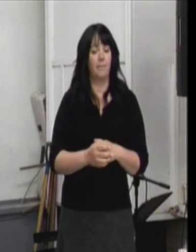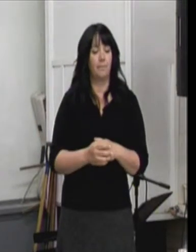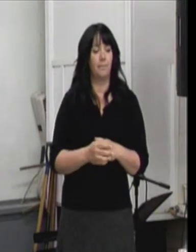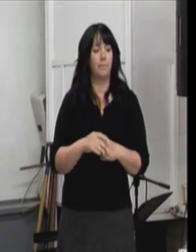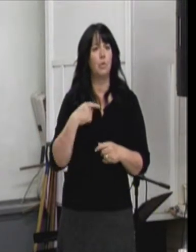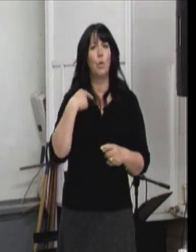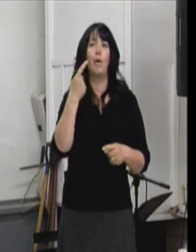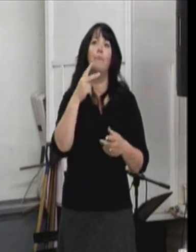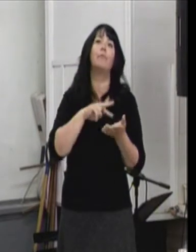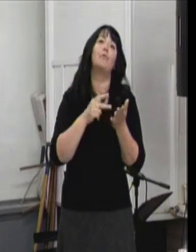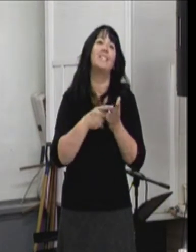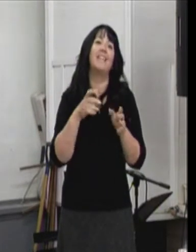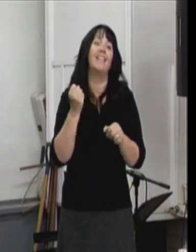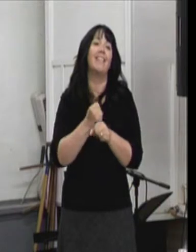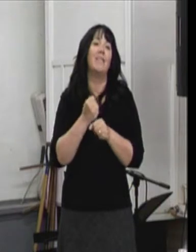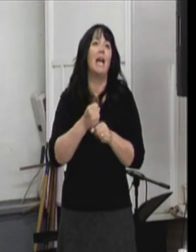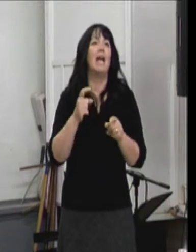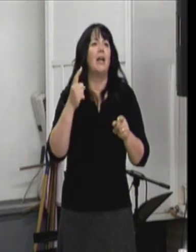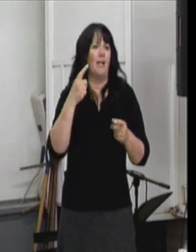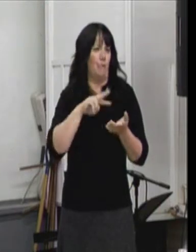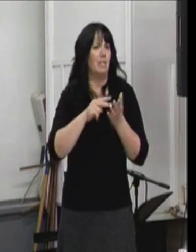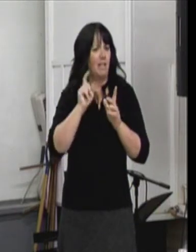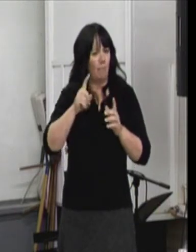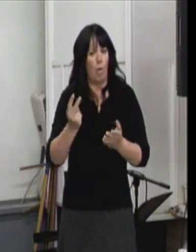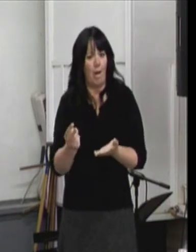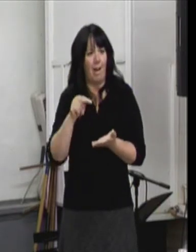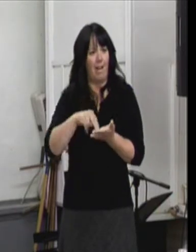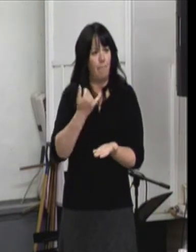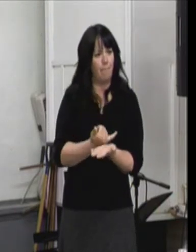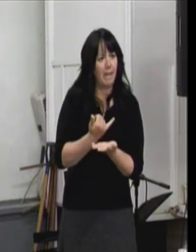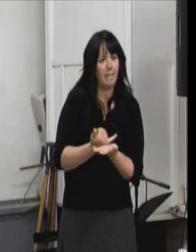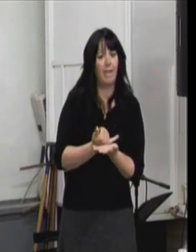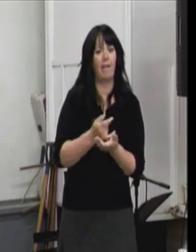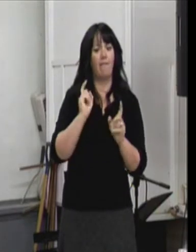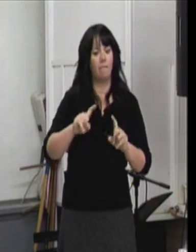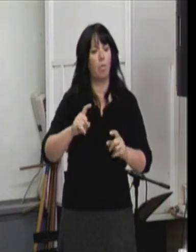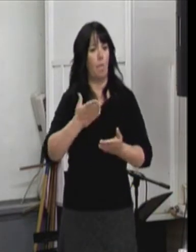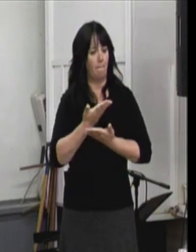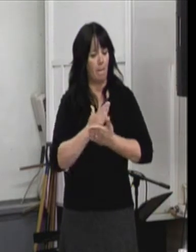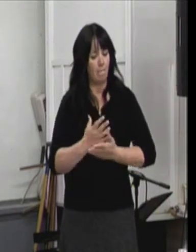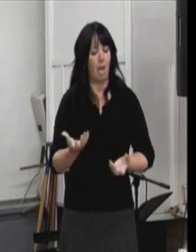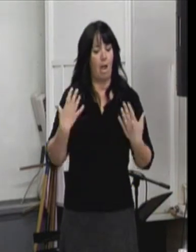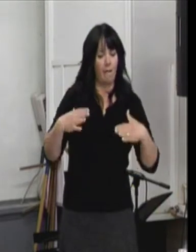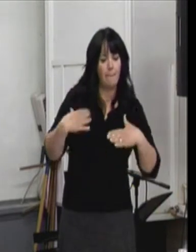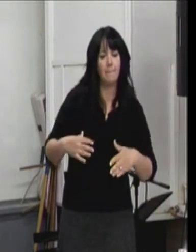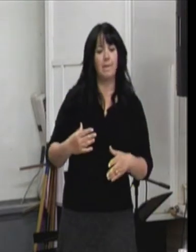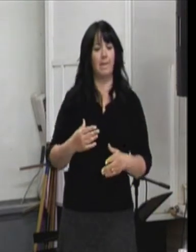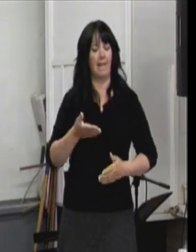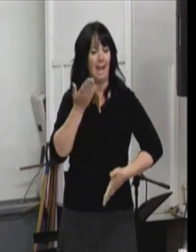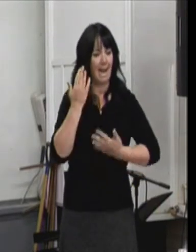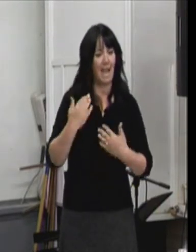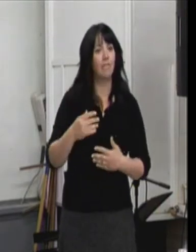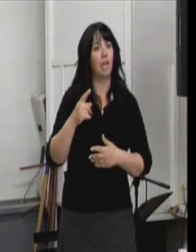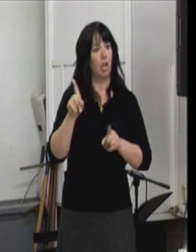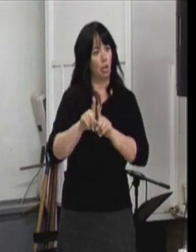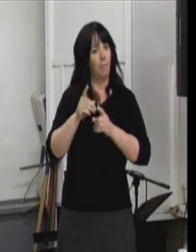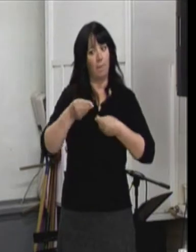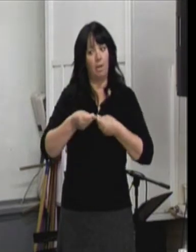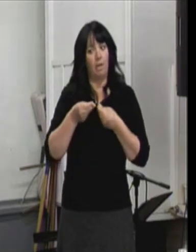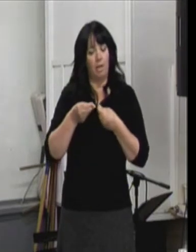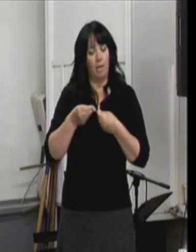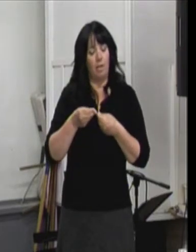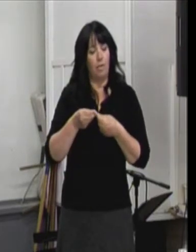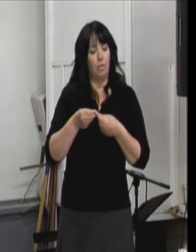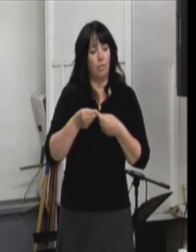On parle de travailler juste le fait de se préparer, se lever, s'habiller, se laver. Ça fait déjà partie